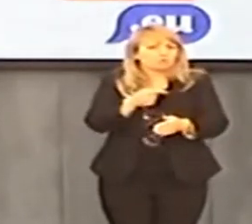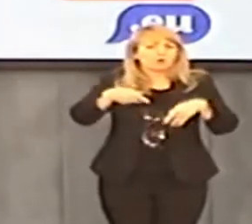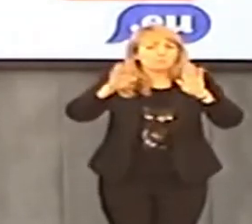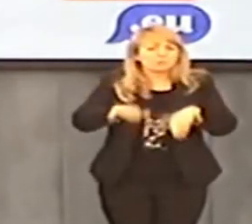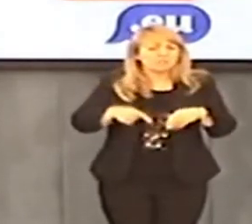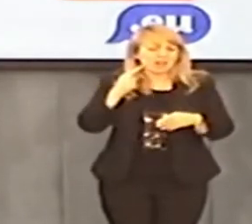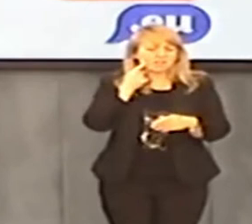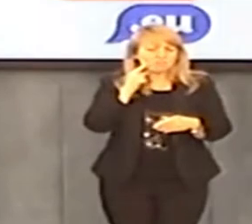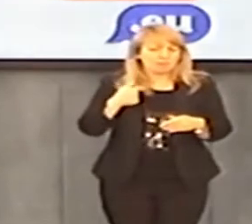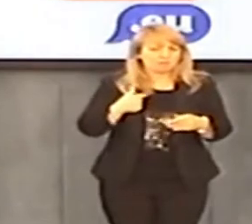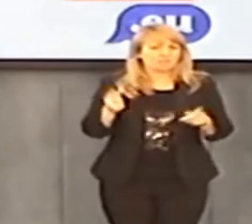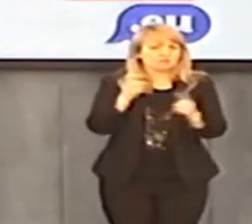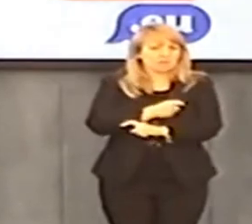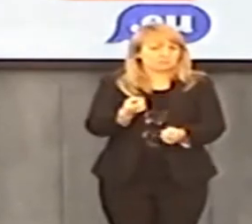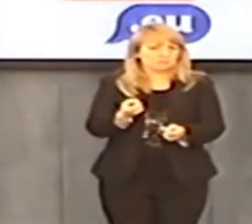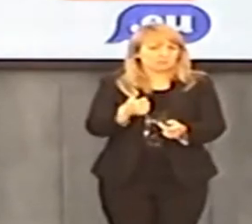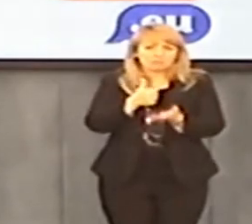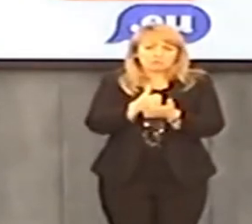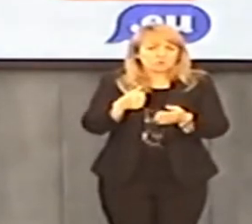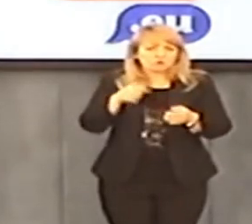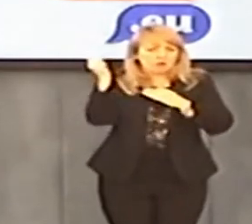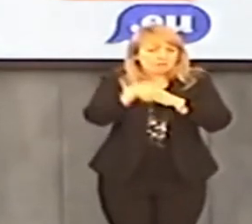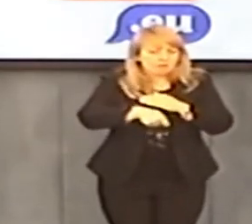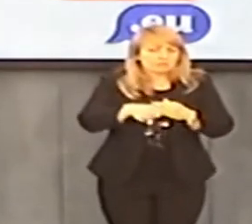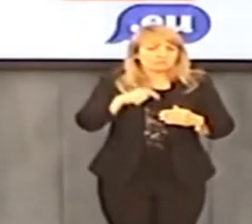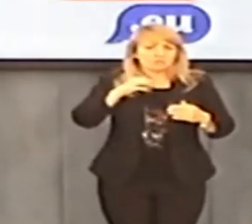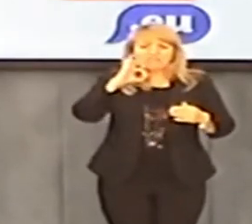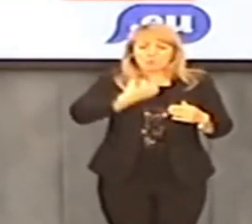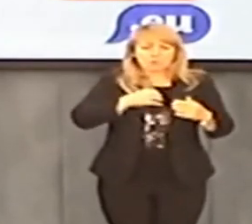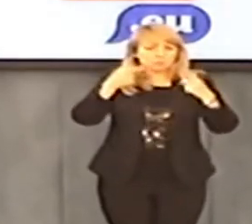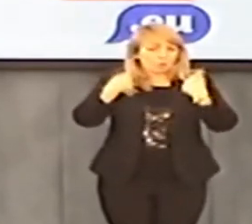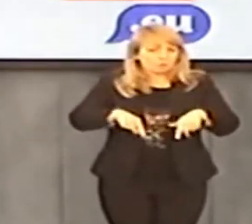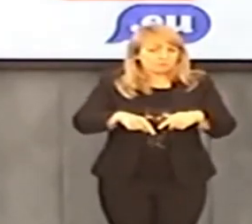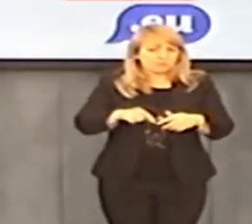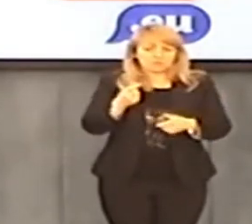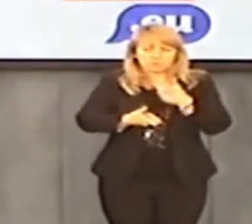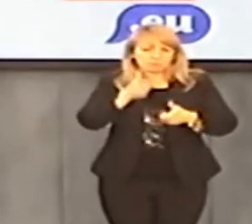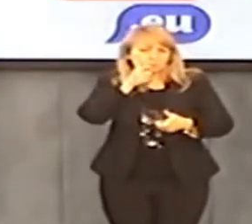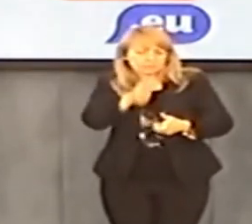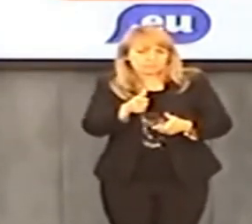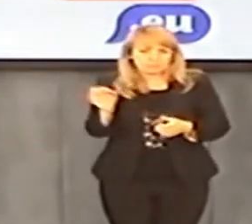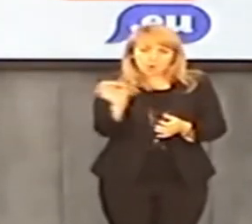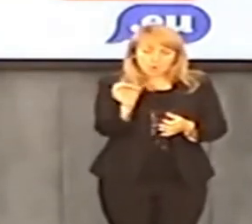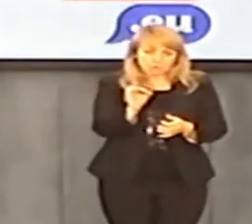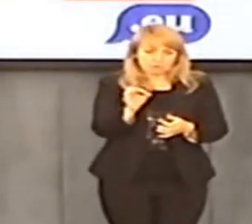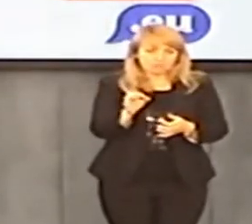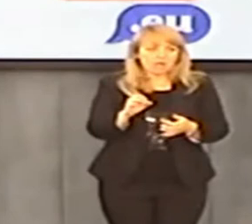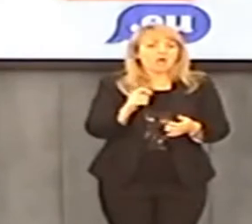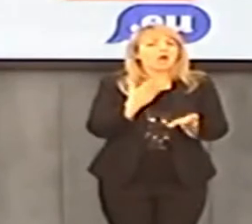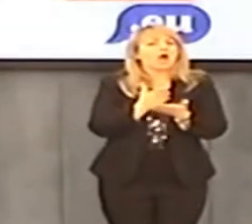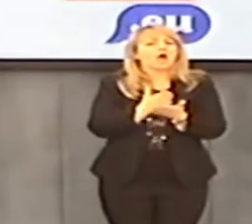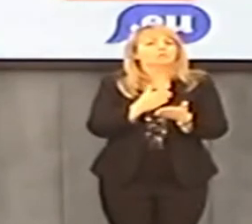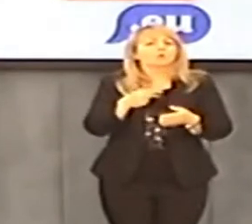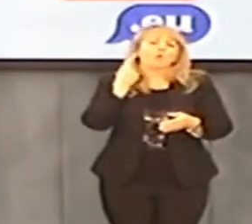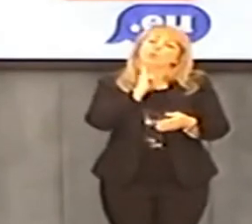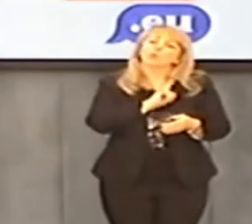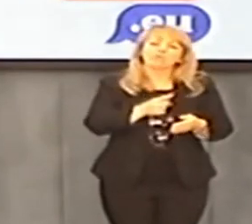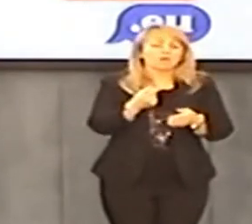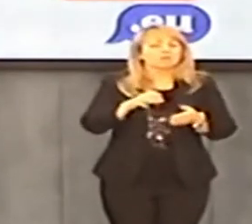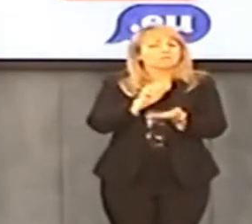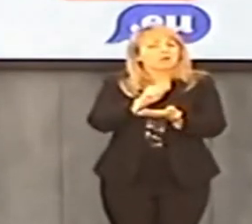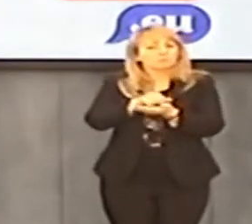żeby prokuratura nie pozwalała na ośmieszanie naszego państwa, które nie jest w ukarać własnego obywatela za ciężkie